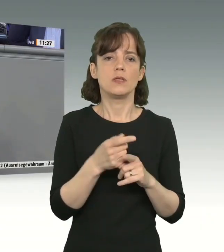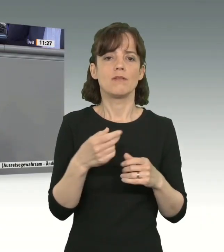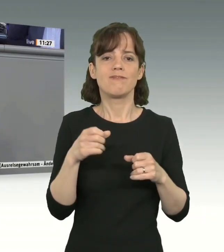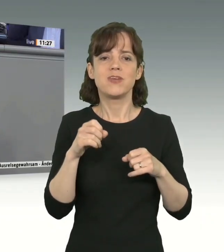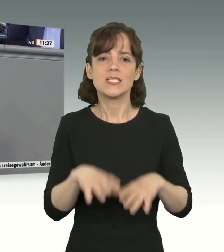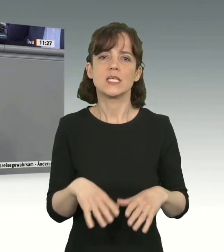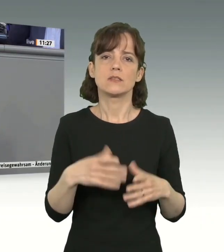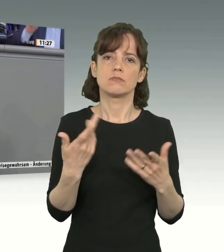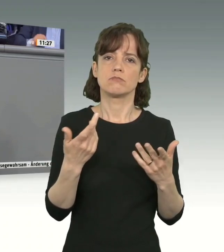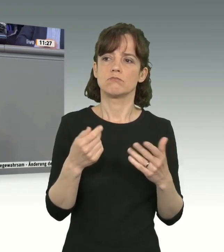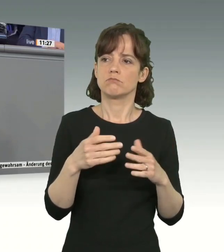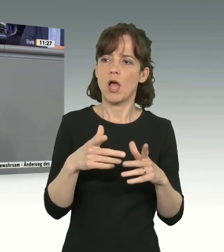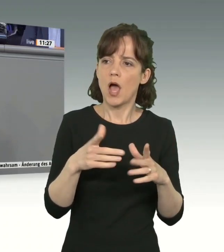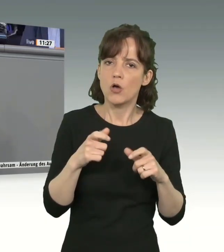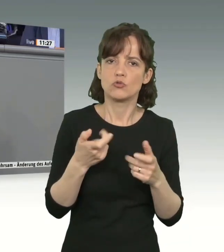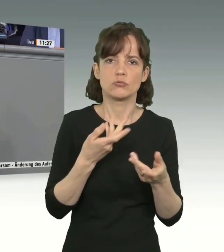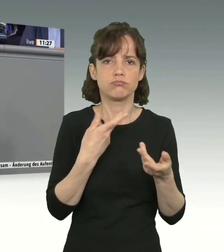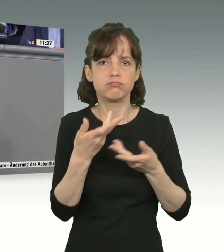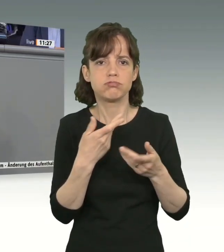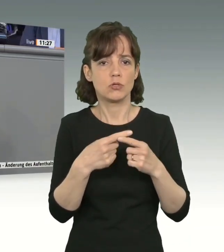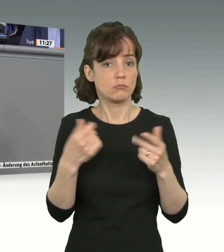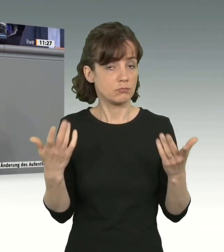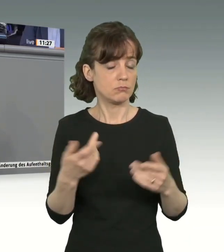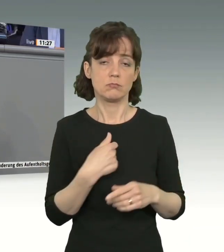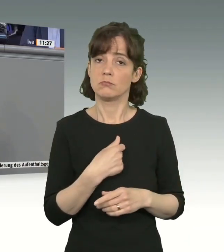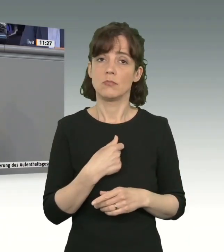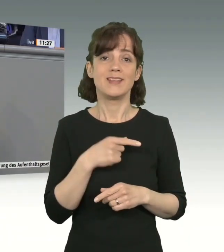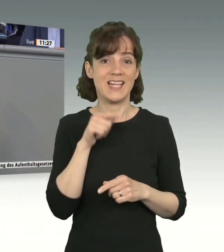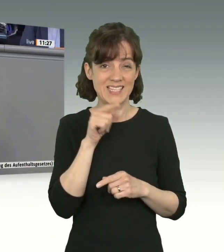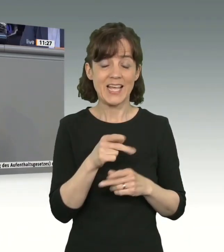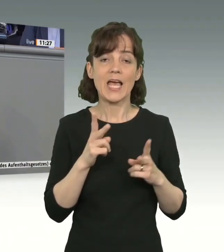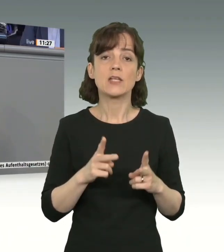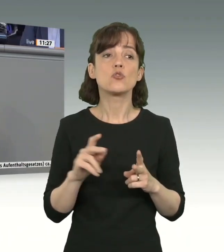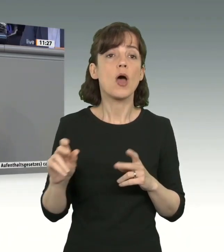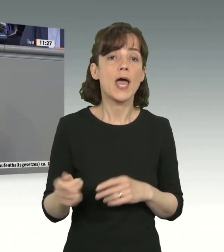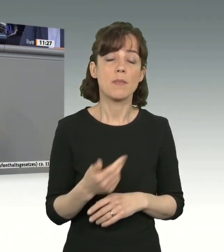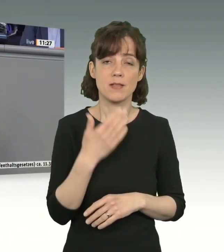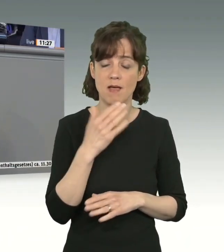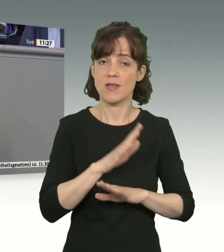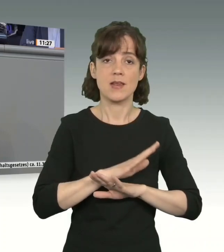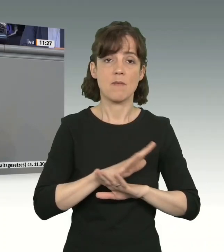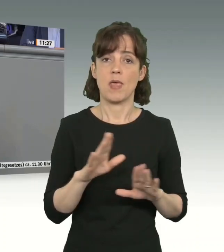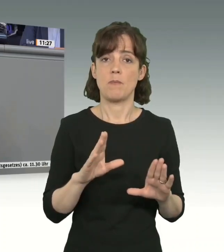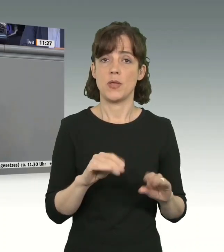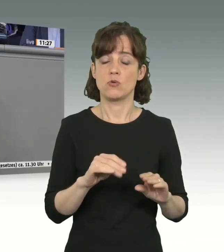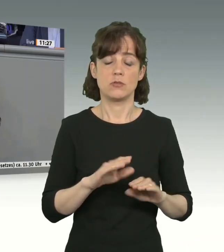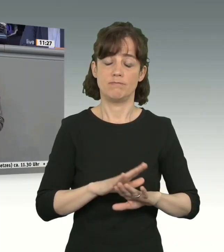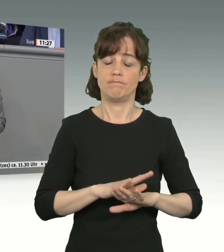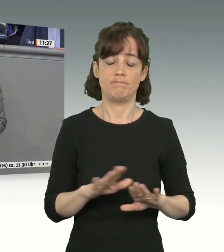wir Ihnen den heutigen Tag vorhalten. Dann dürfen Sie dieses Recht nicht noch ein einziges Mal in Anspruch nehmen. Das haben Sie verwirkt, meine Damen und